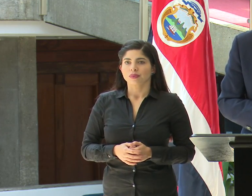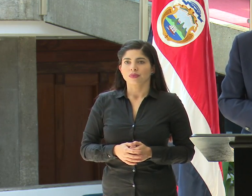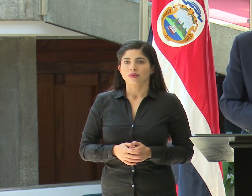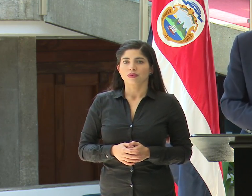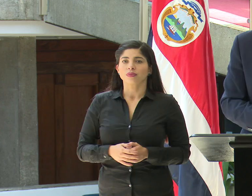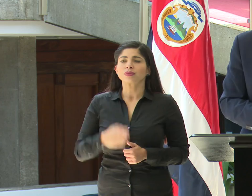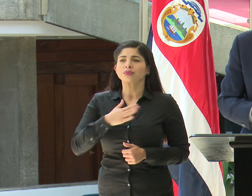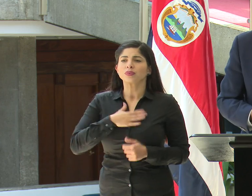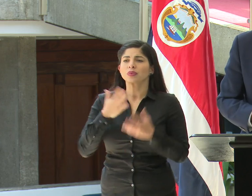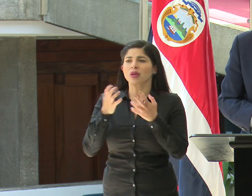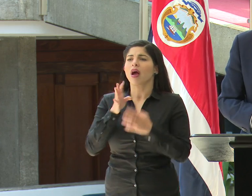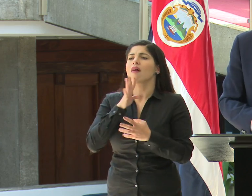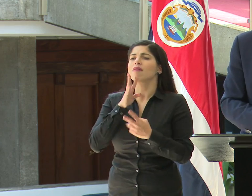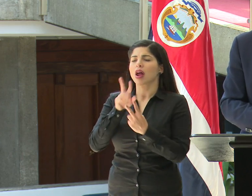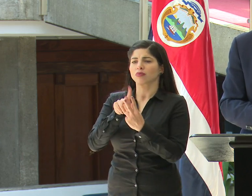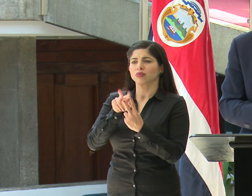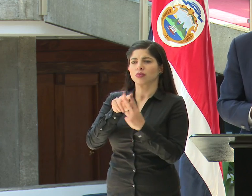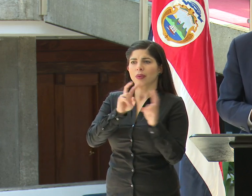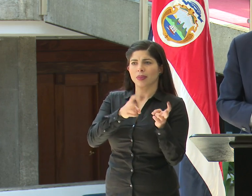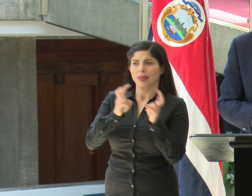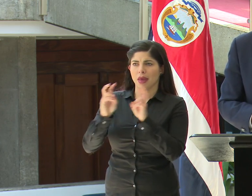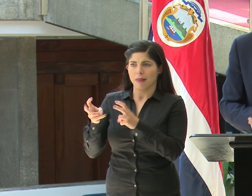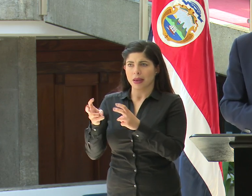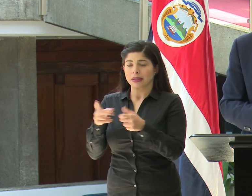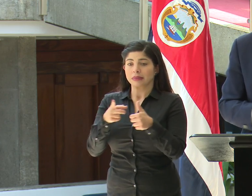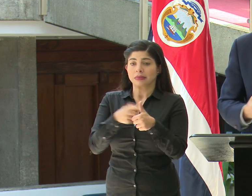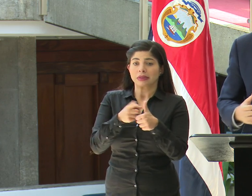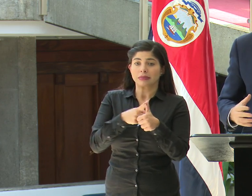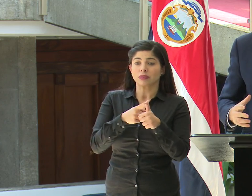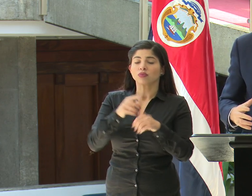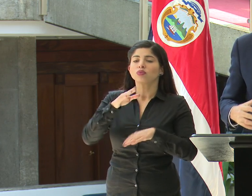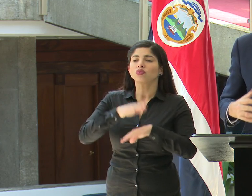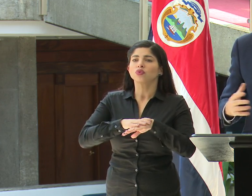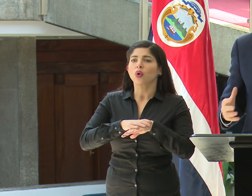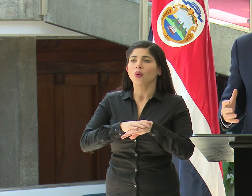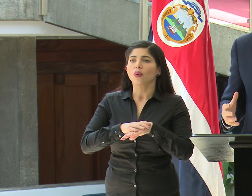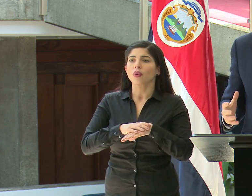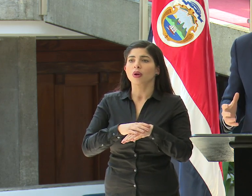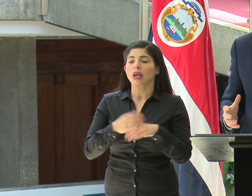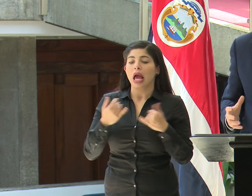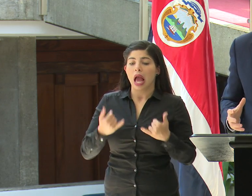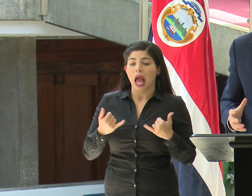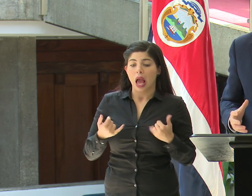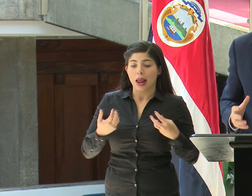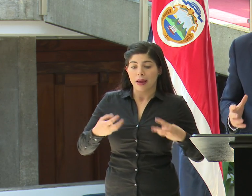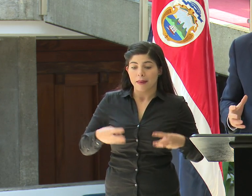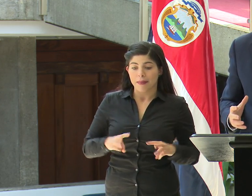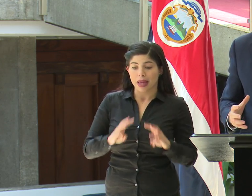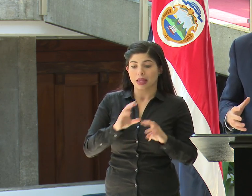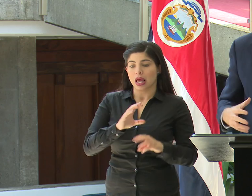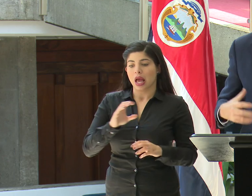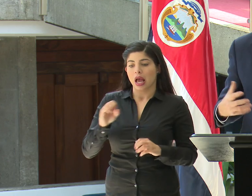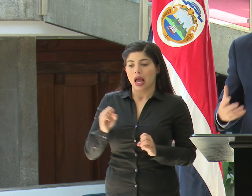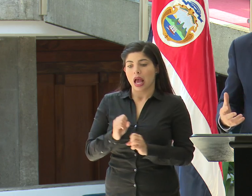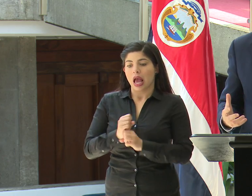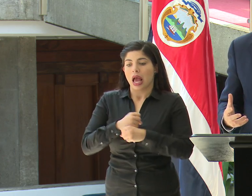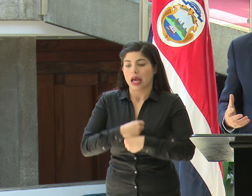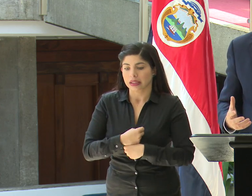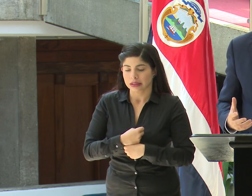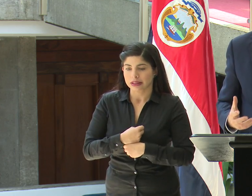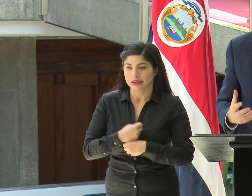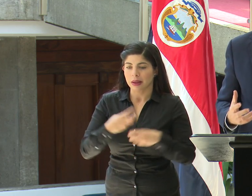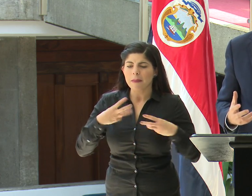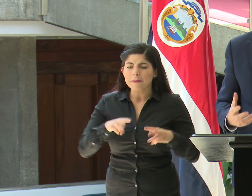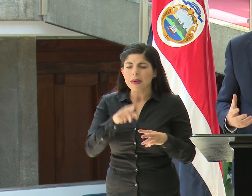Yo quiero hablar de dos temas. Uno es sobre las medidas que está tomando la Caja para aumentar